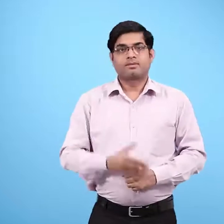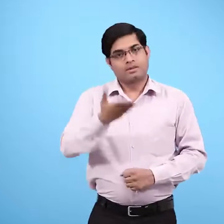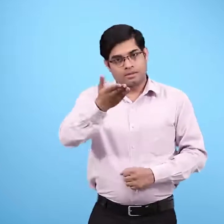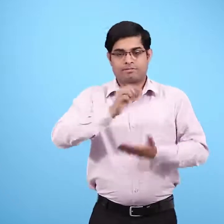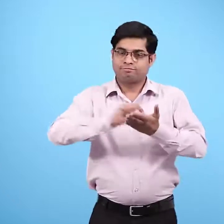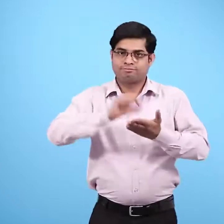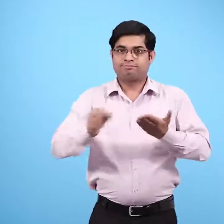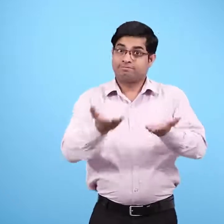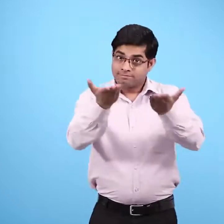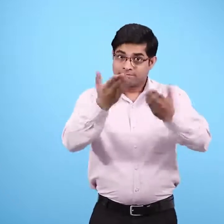लिखो